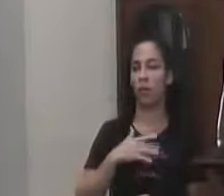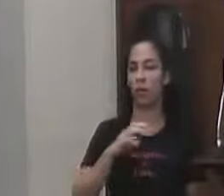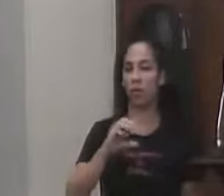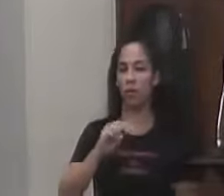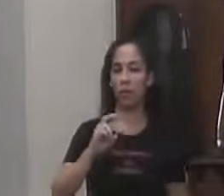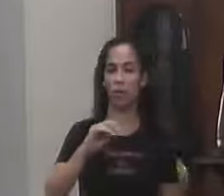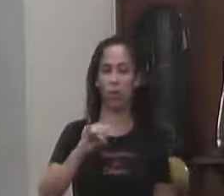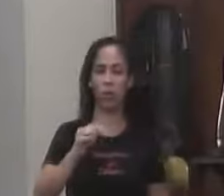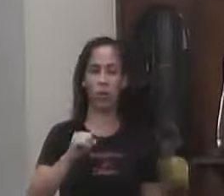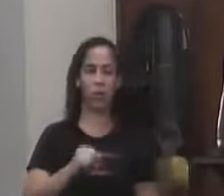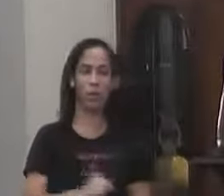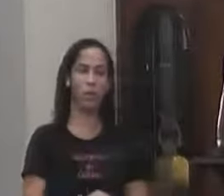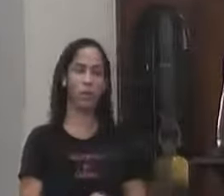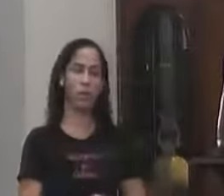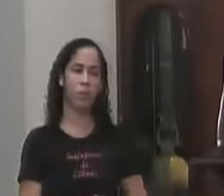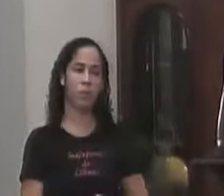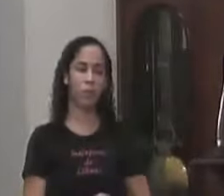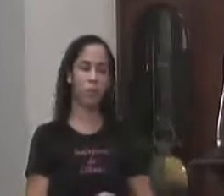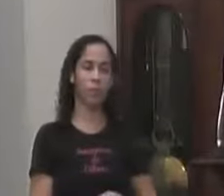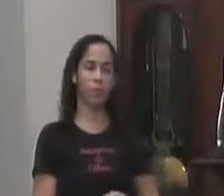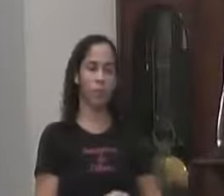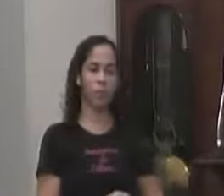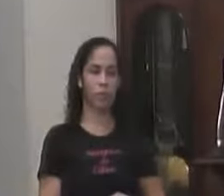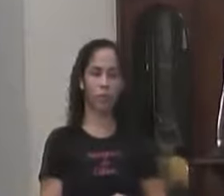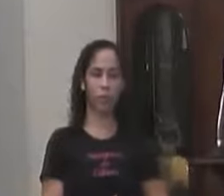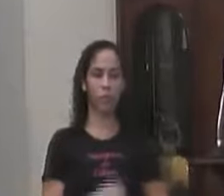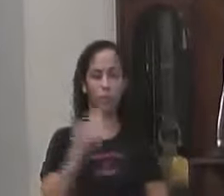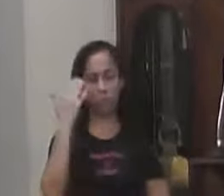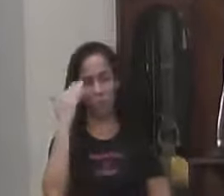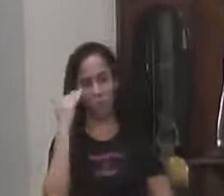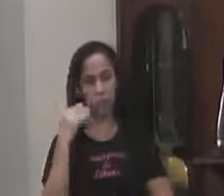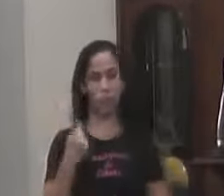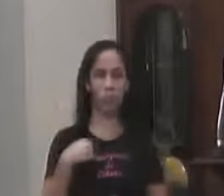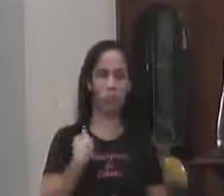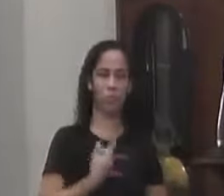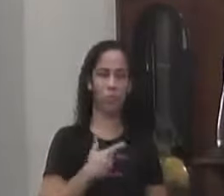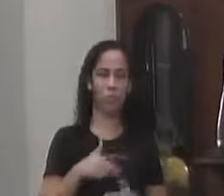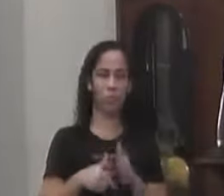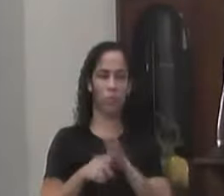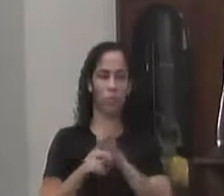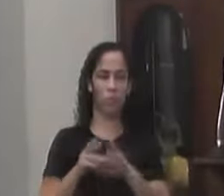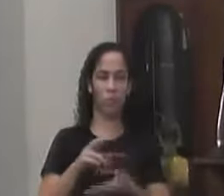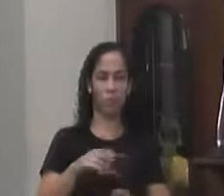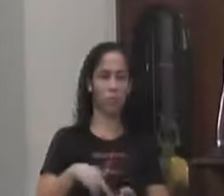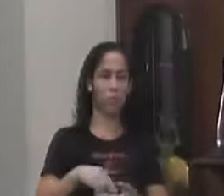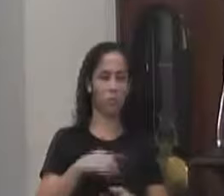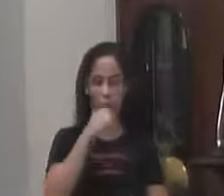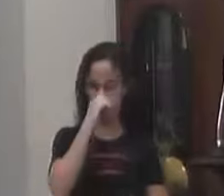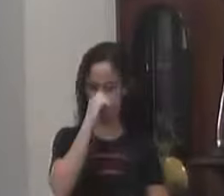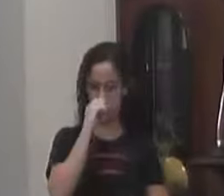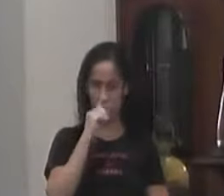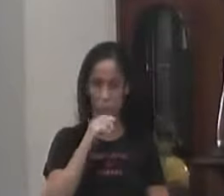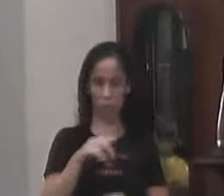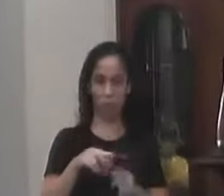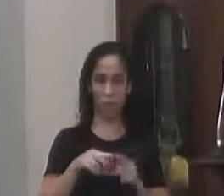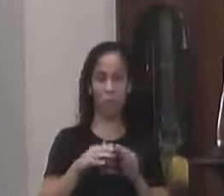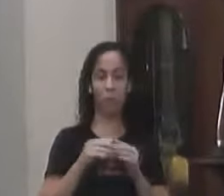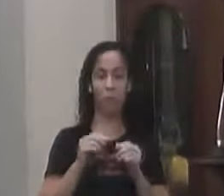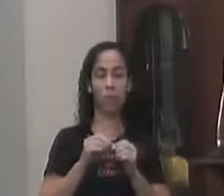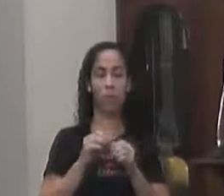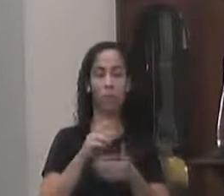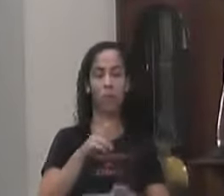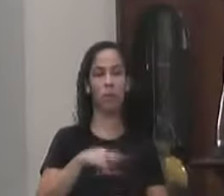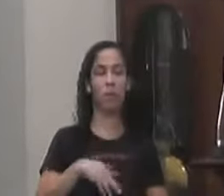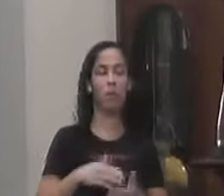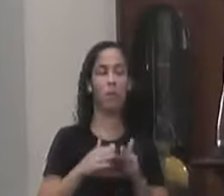Aonde Até No entendimento Que tivemos Antes do requerimento Eu fiz um requerimento A